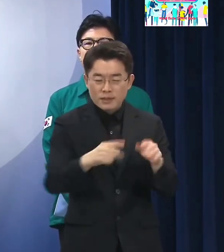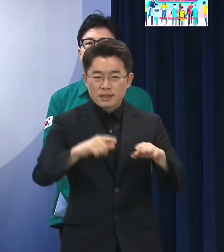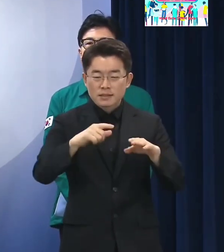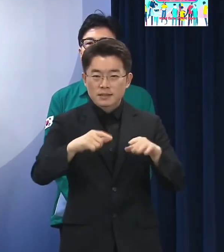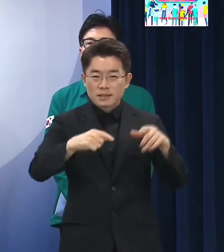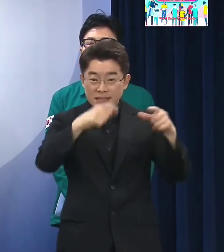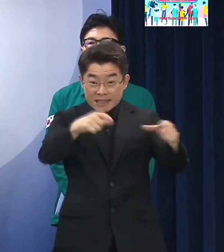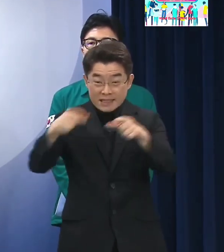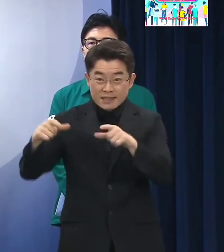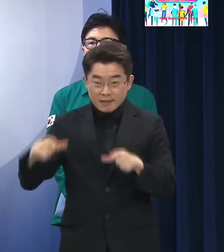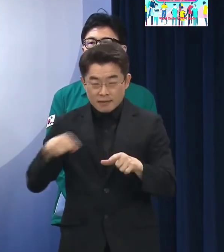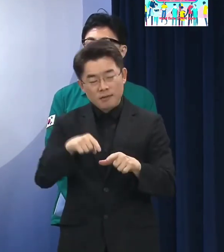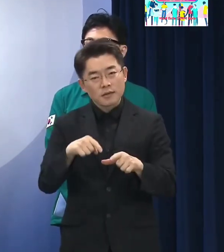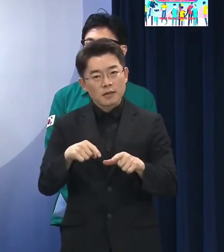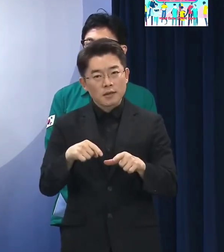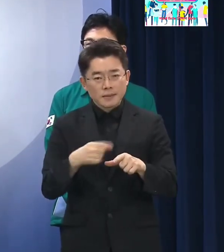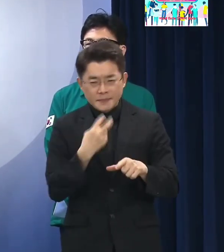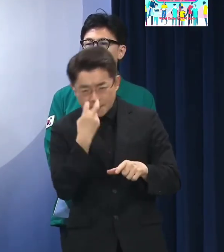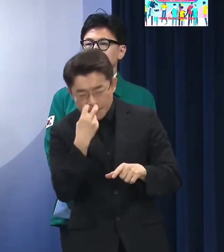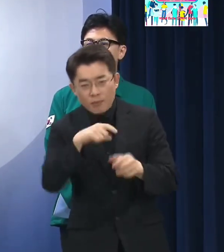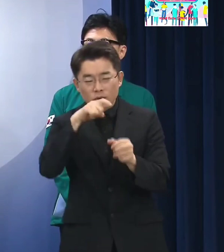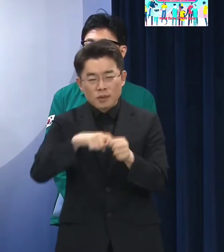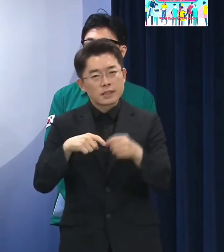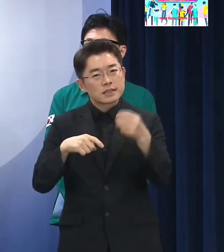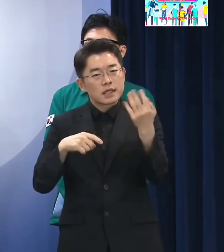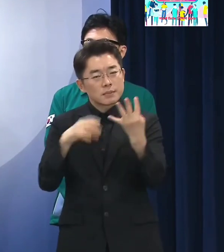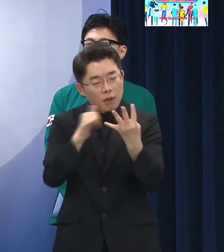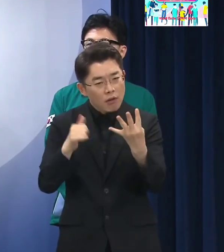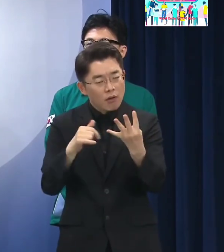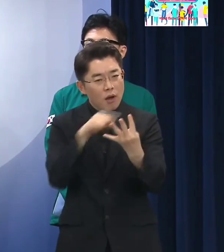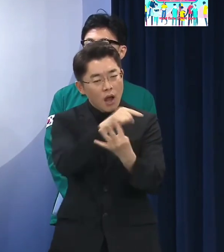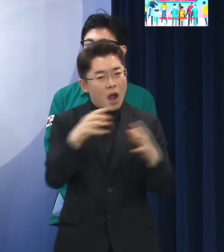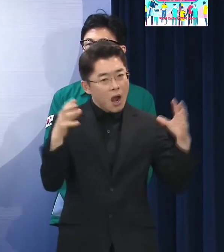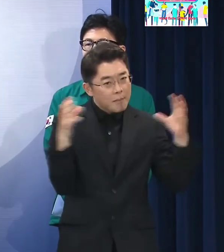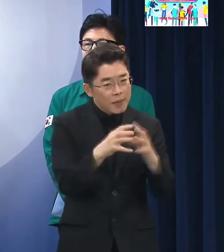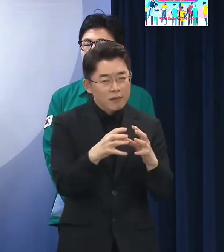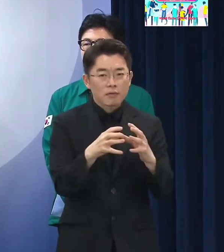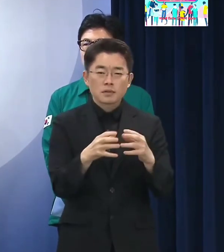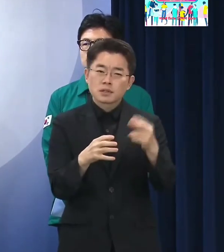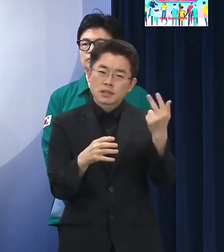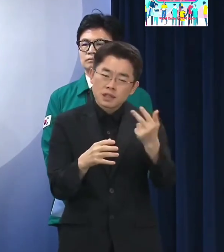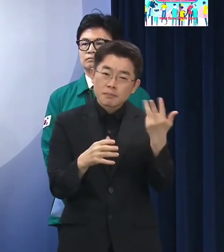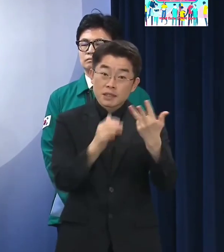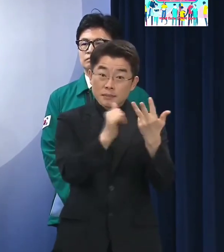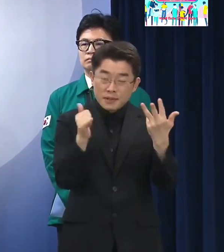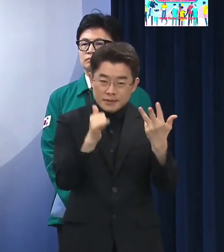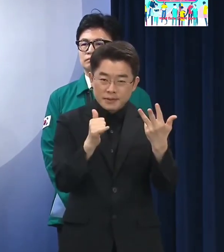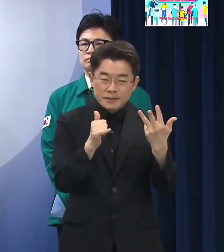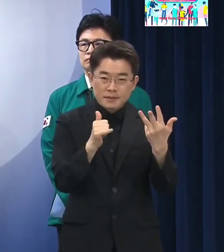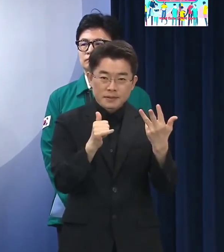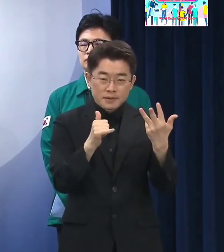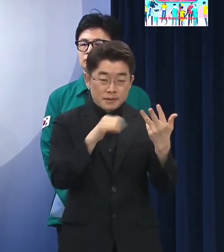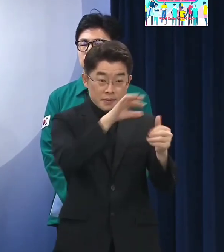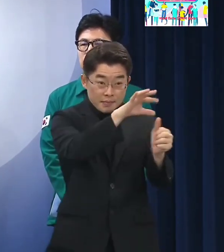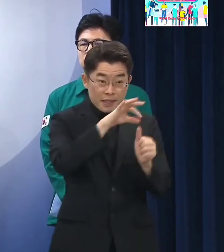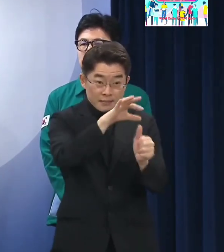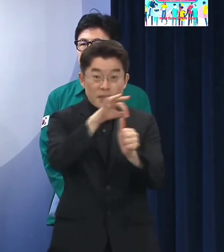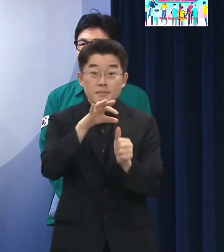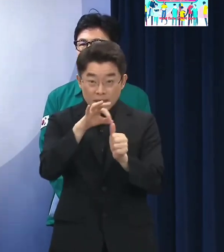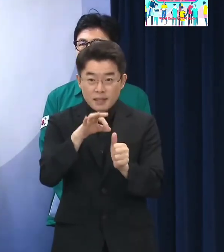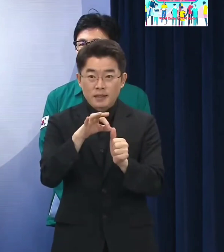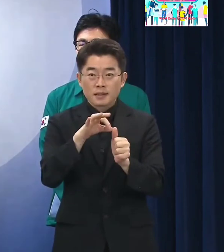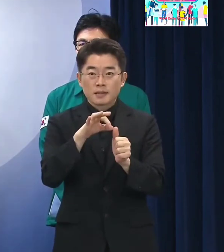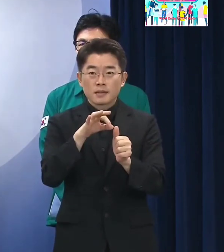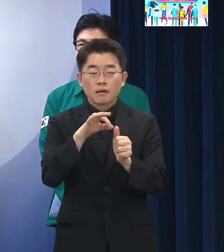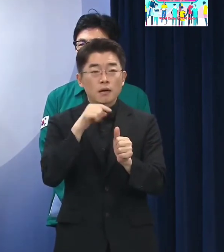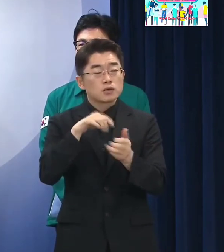인력으로 대략 한 4,000 정도 하면 한 7,500에서 8,000 정도 인력을 순차적으로 이렇게 채용을 해서 최고 많은